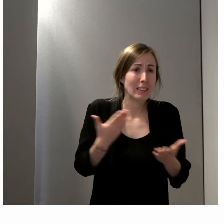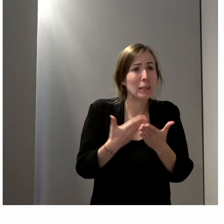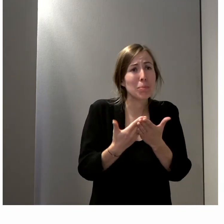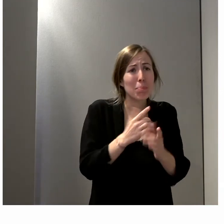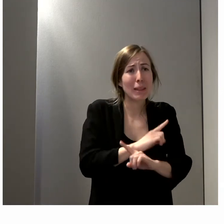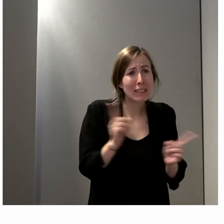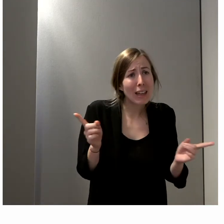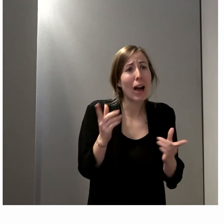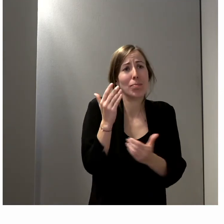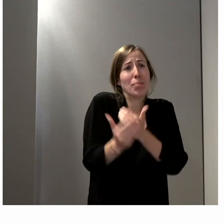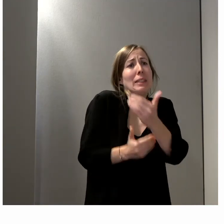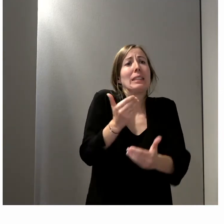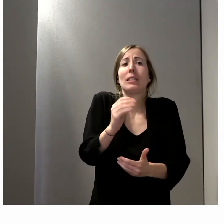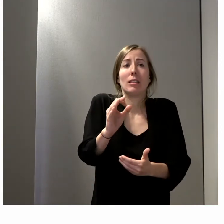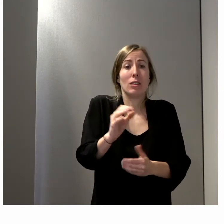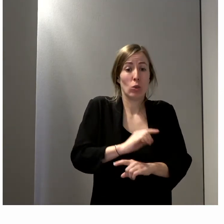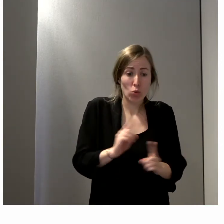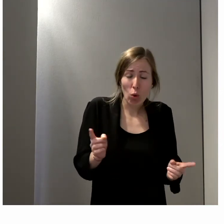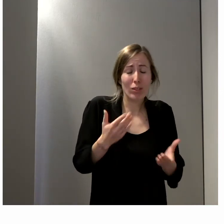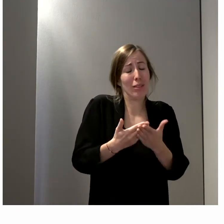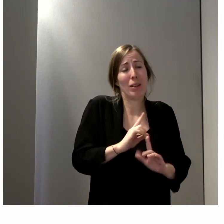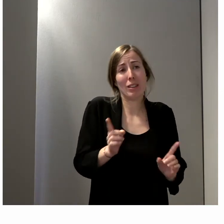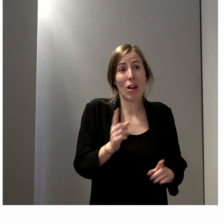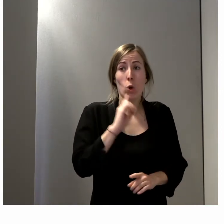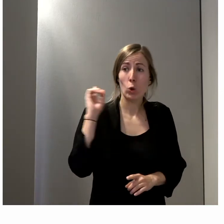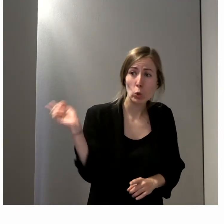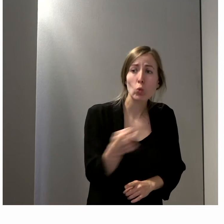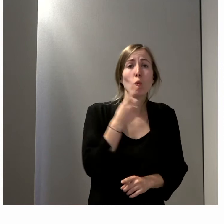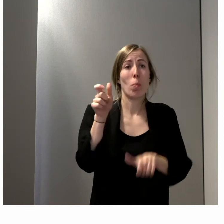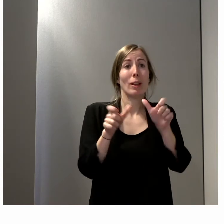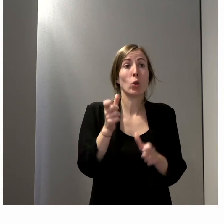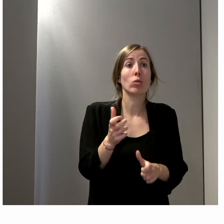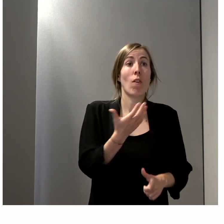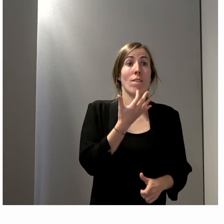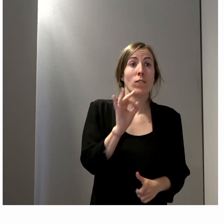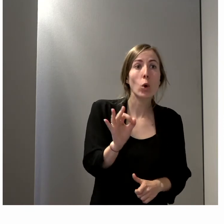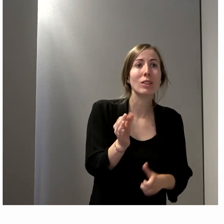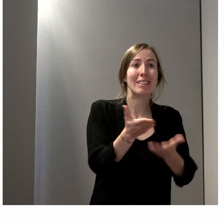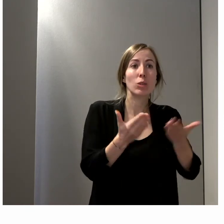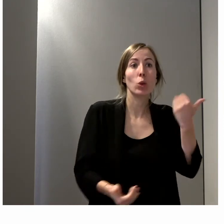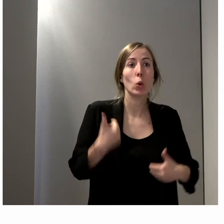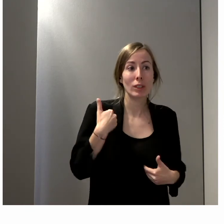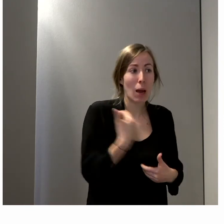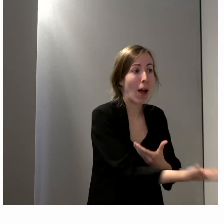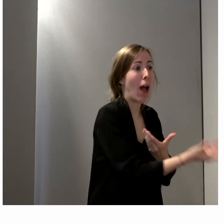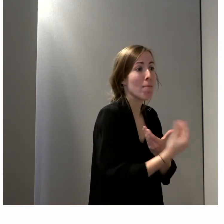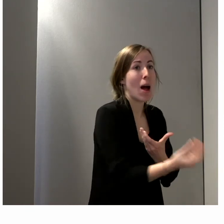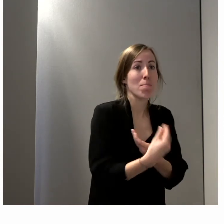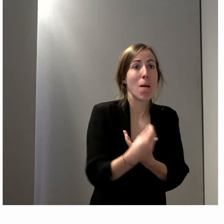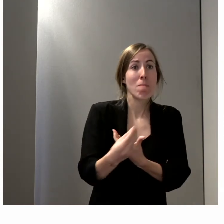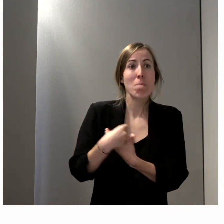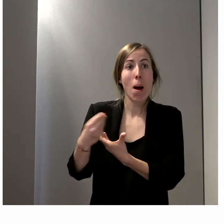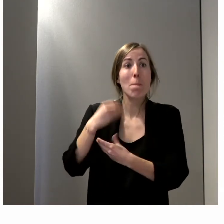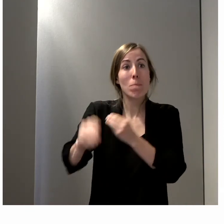finalement ramener les Français, tous les Français et les Français en situation de handicap vers la politique parce qu'ils ont besoin d'avoir des politiques